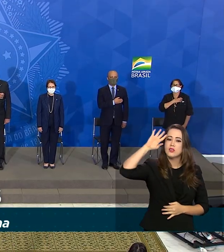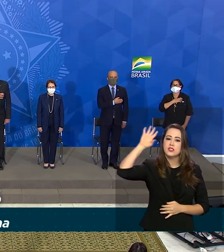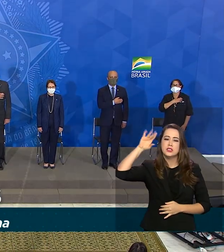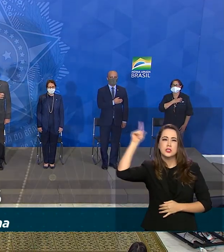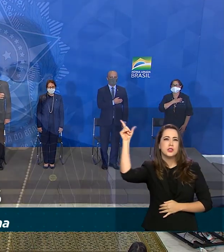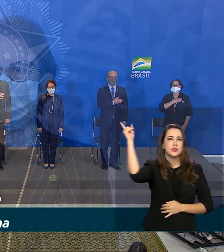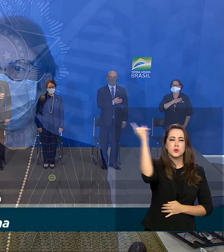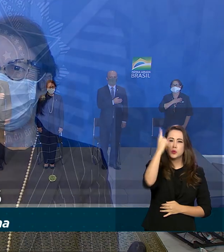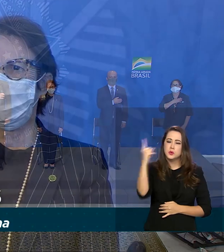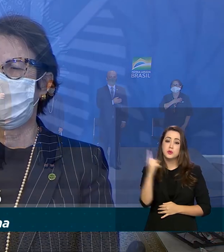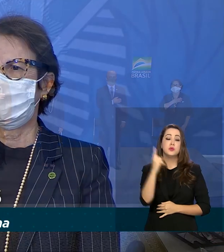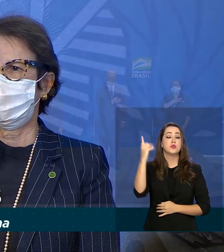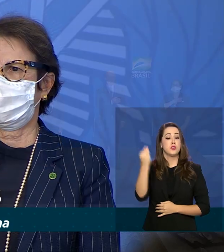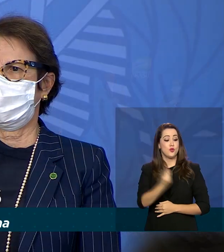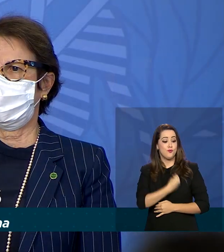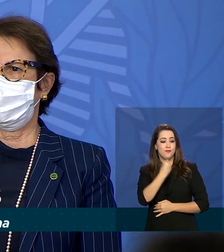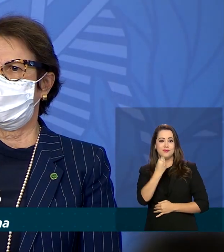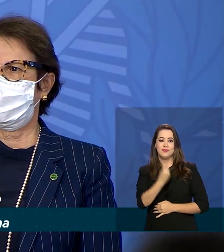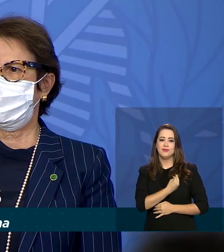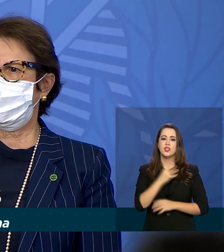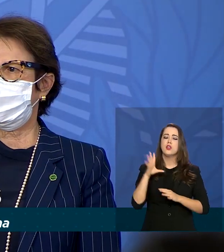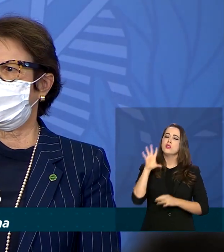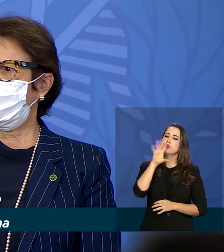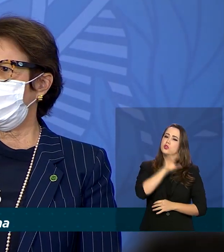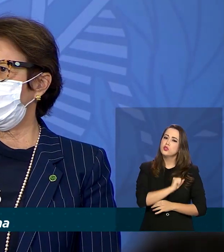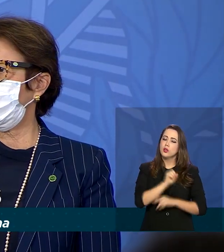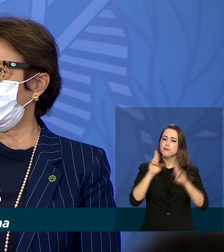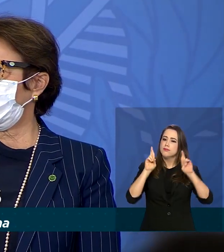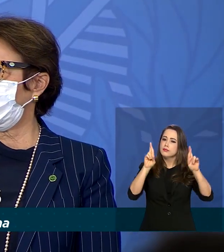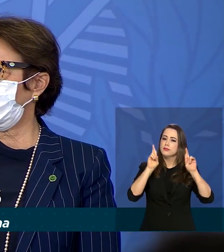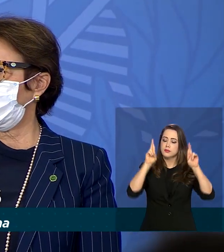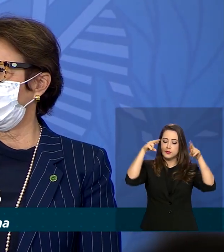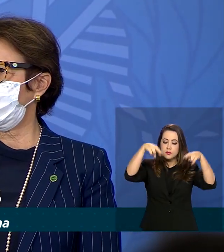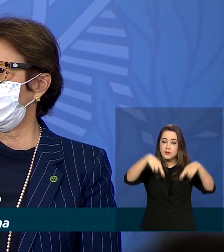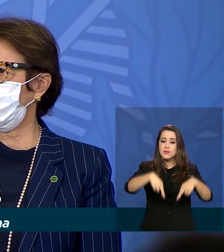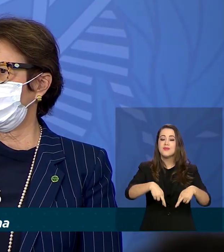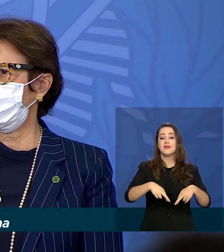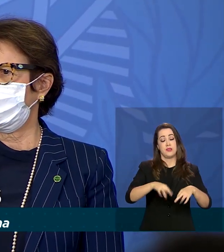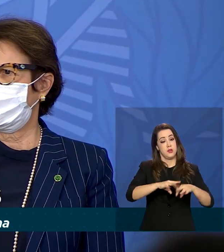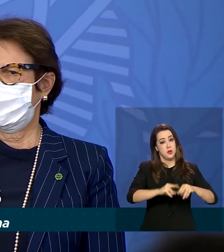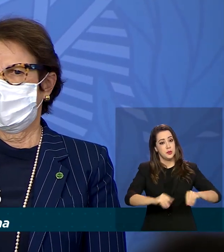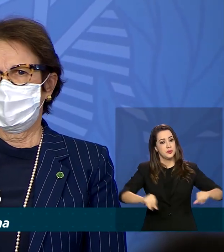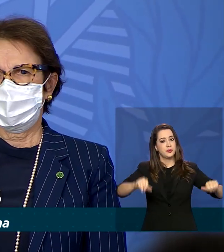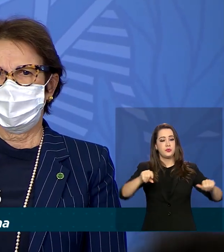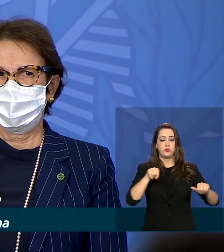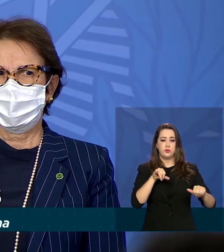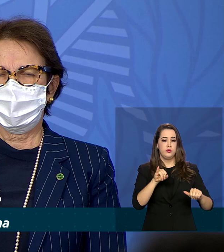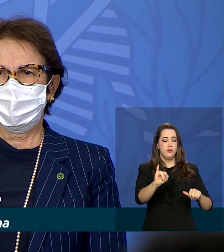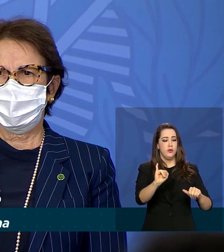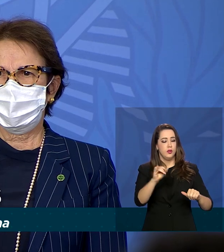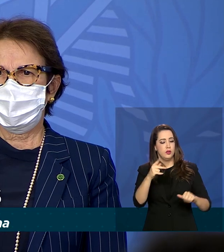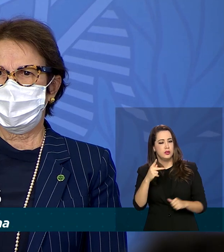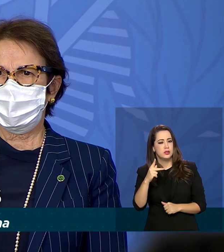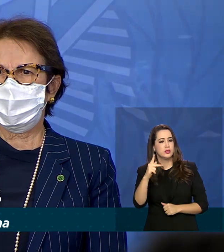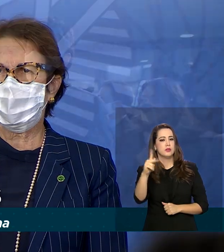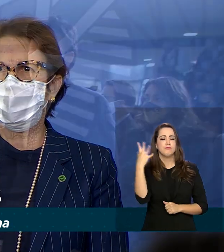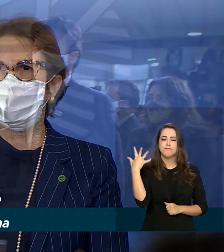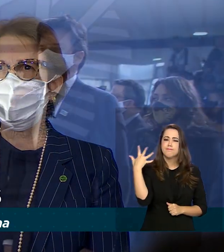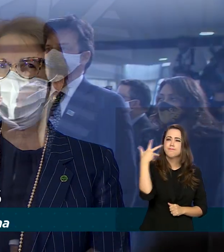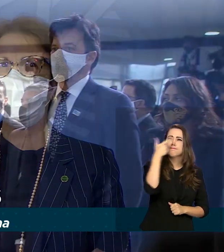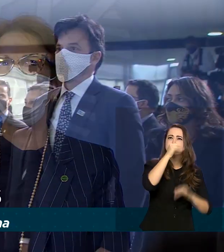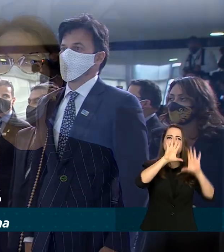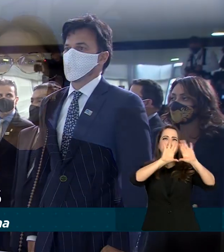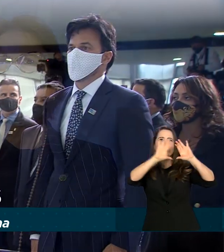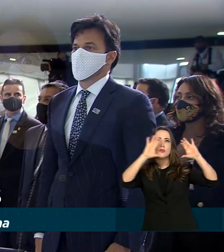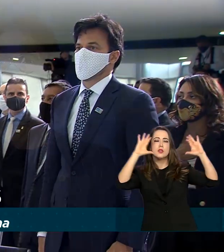raio límido, de amor e de esperança, a terra desce. Sim, meu formoso, céu,